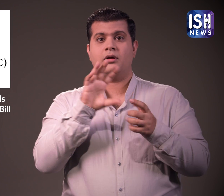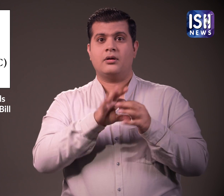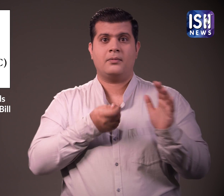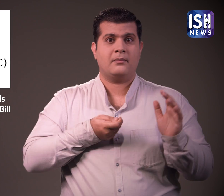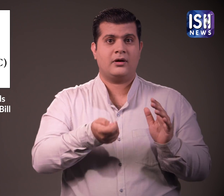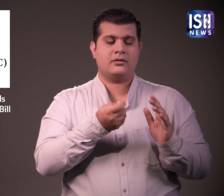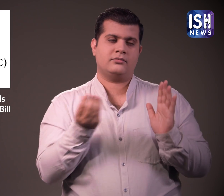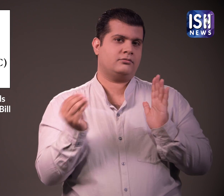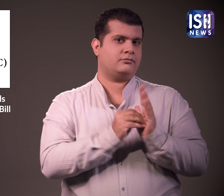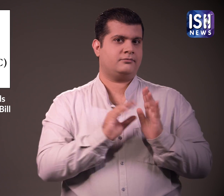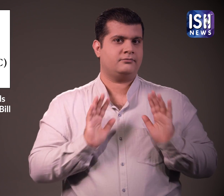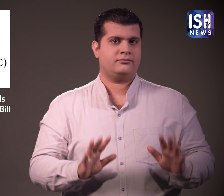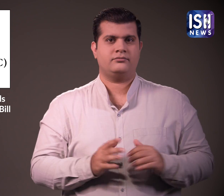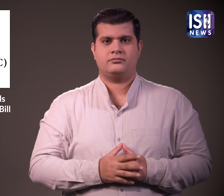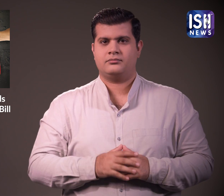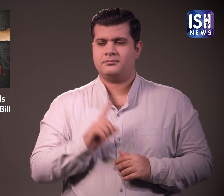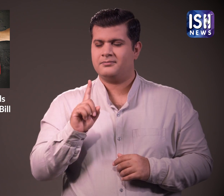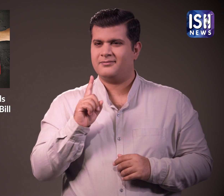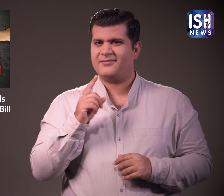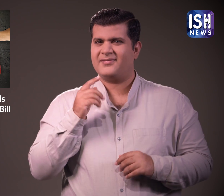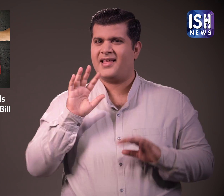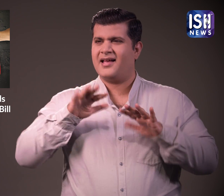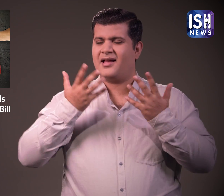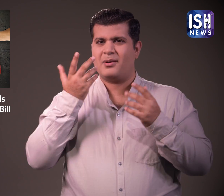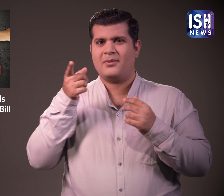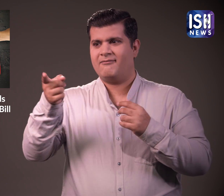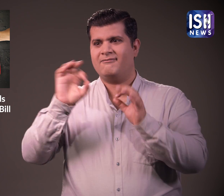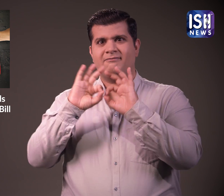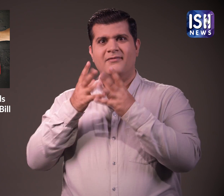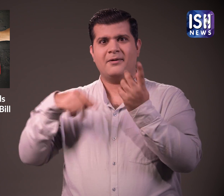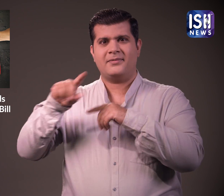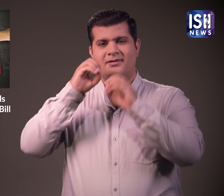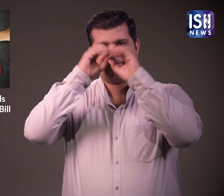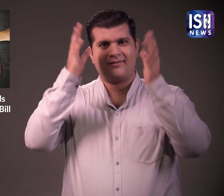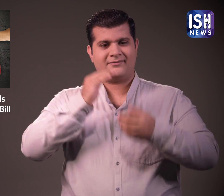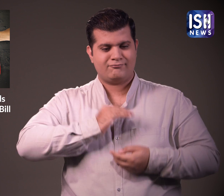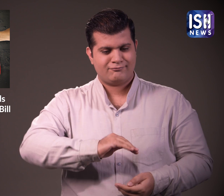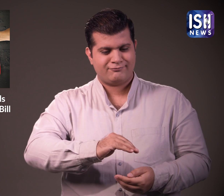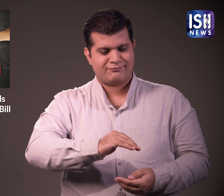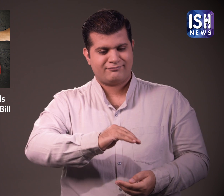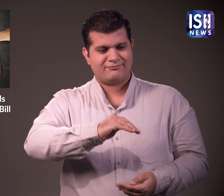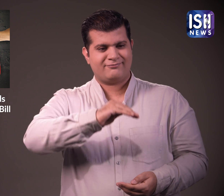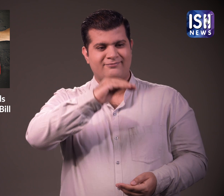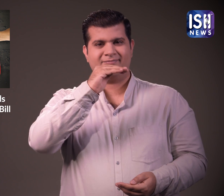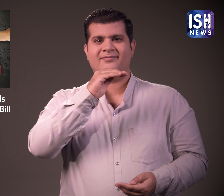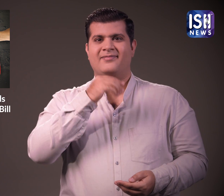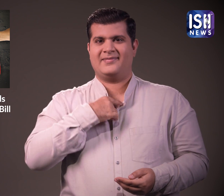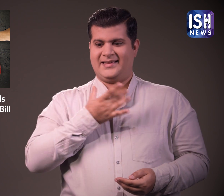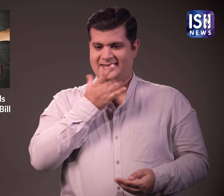सहिता की कई धाराओं के तहत गिरफतार किया गया ये बेहत दुख की बात है कि एक परिवार